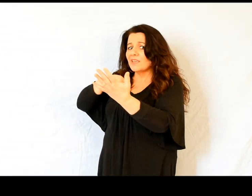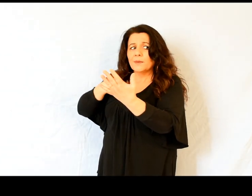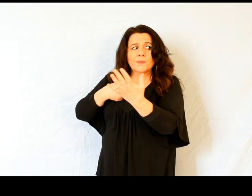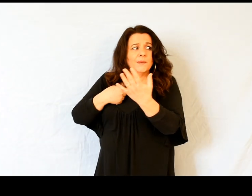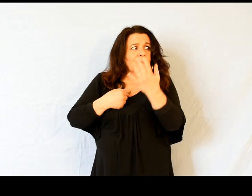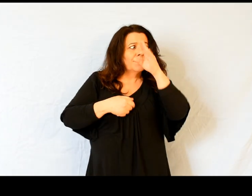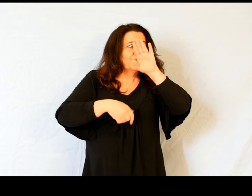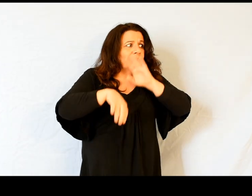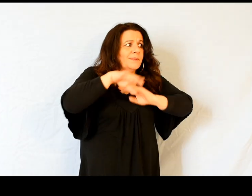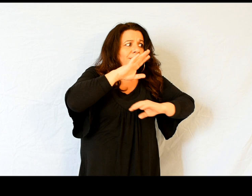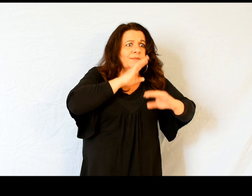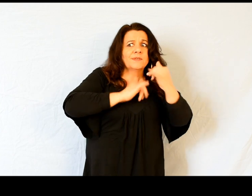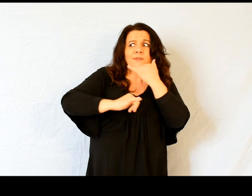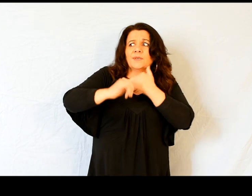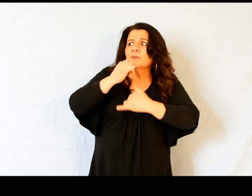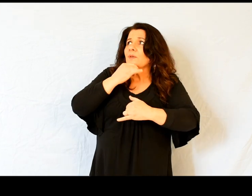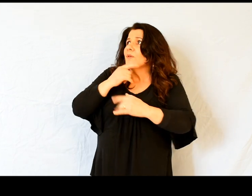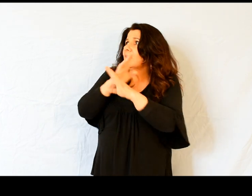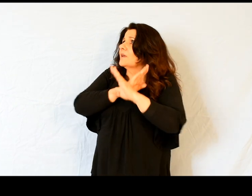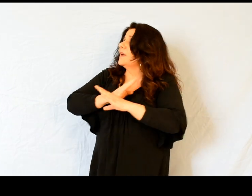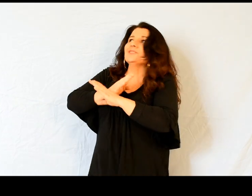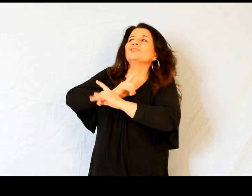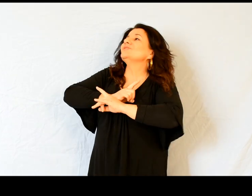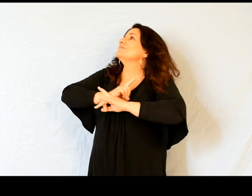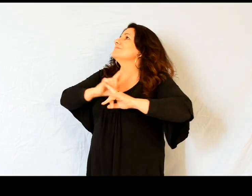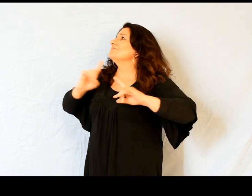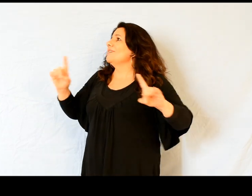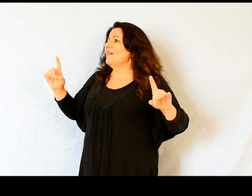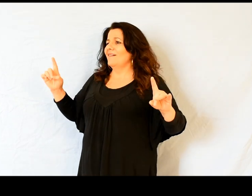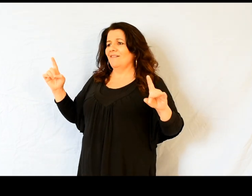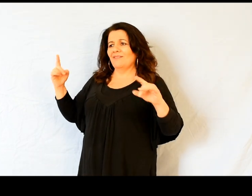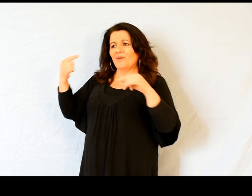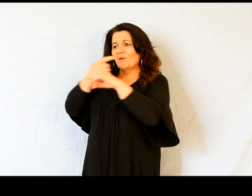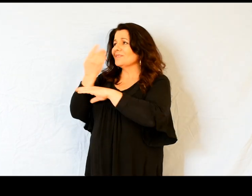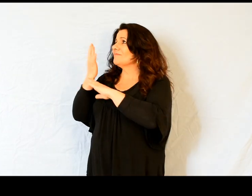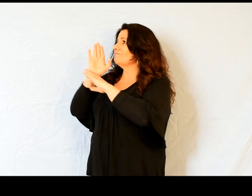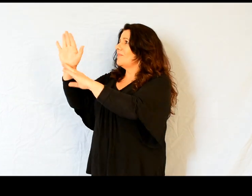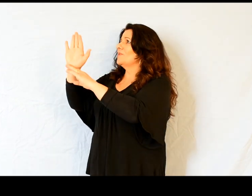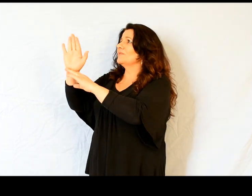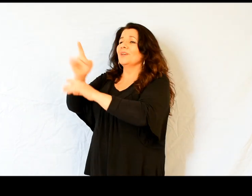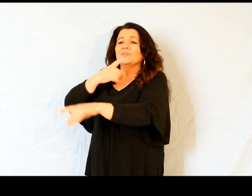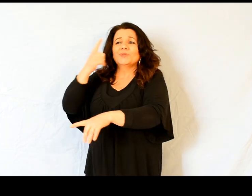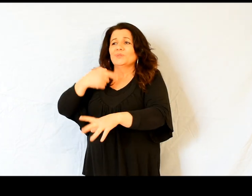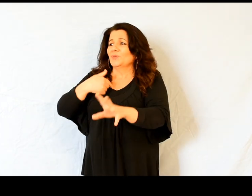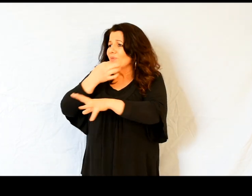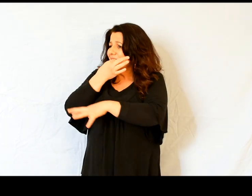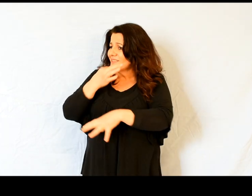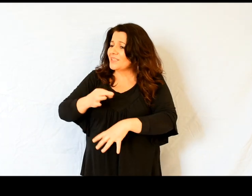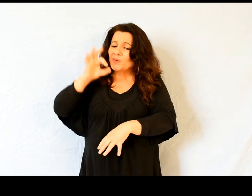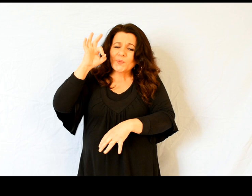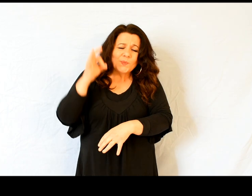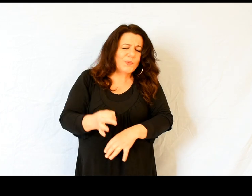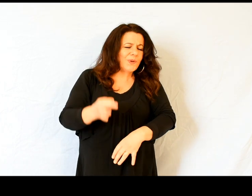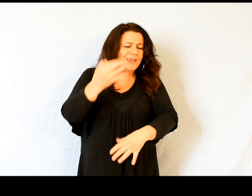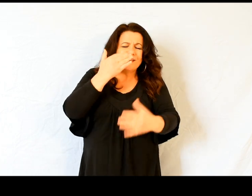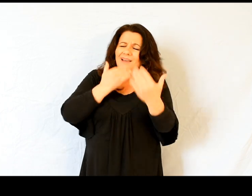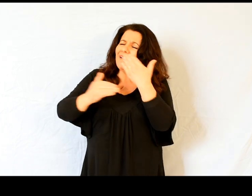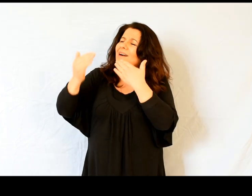J'ai dit je rendrai grâce au Seigneur en confessant mes